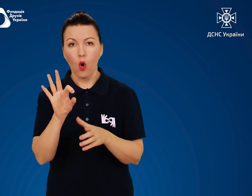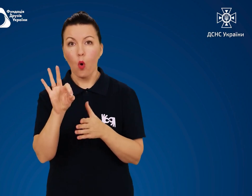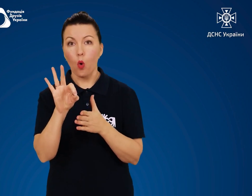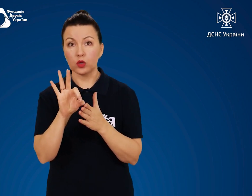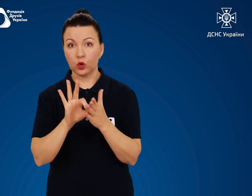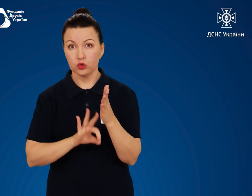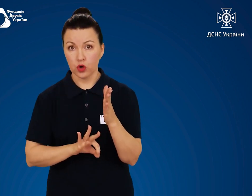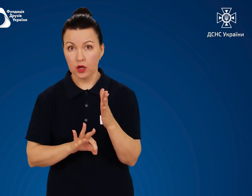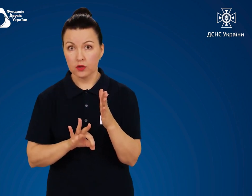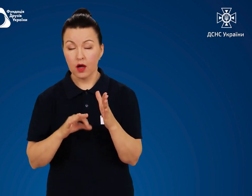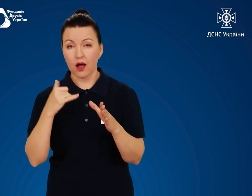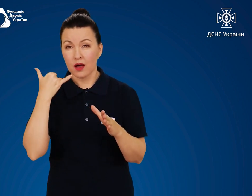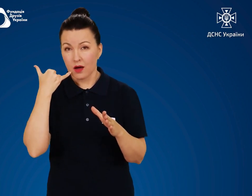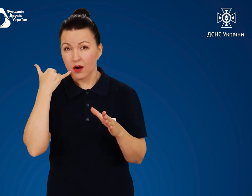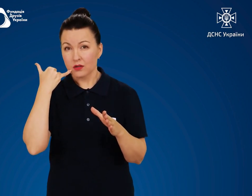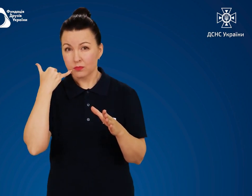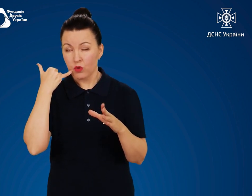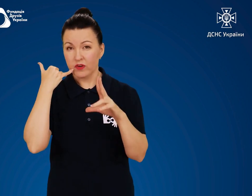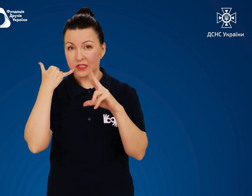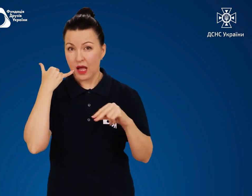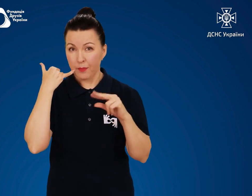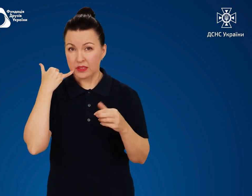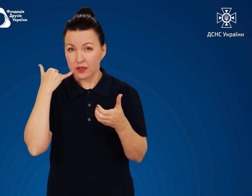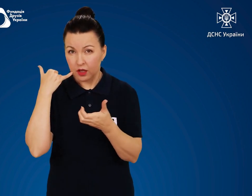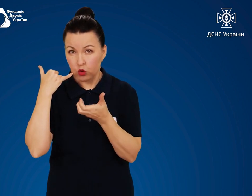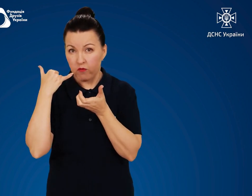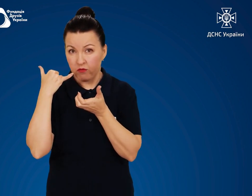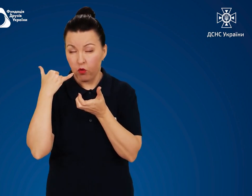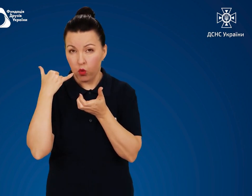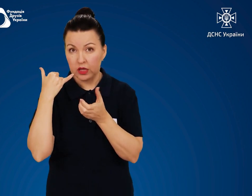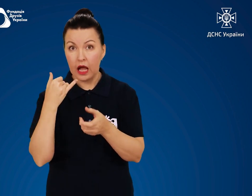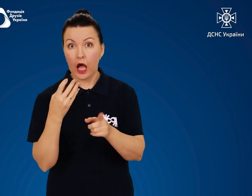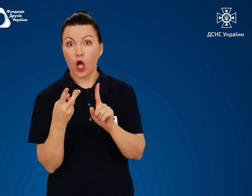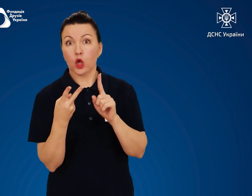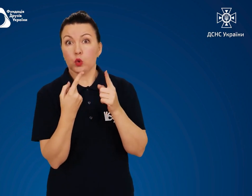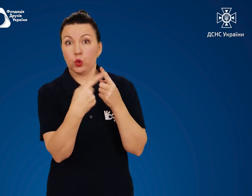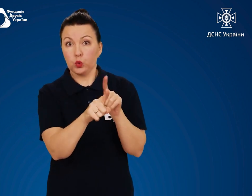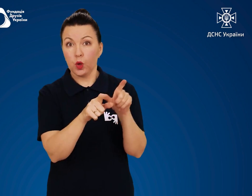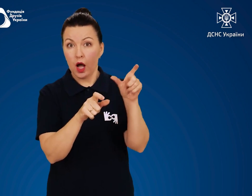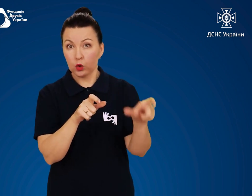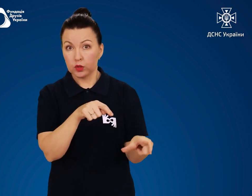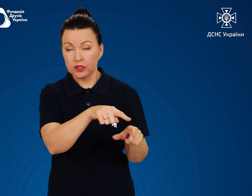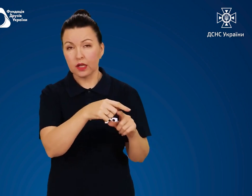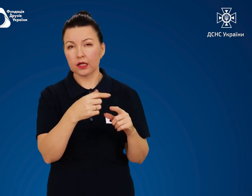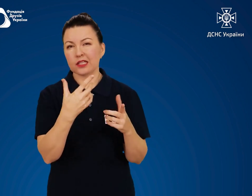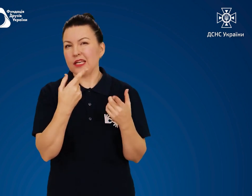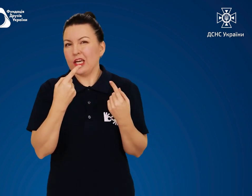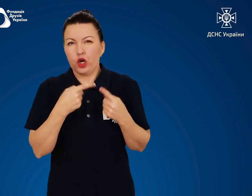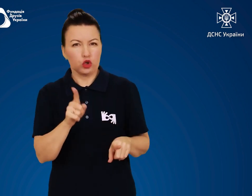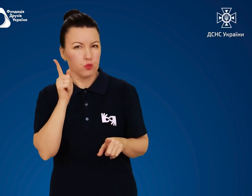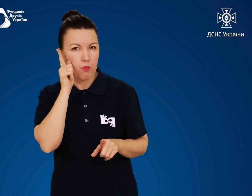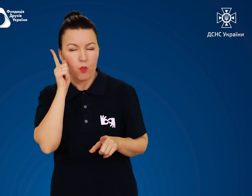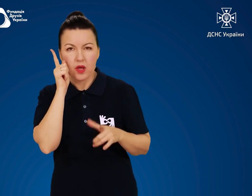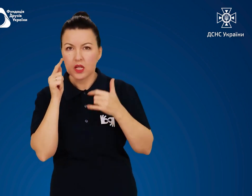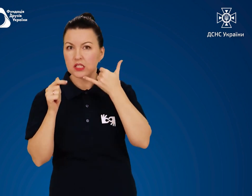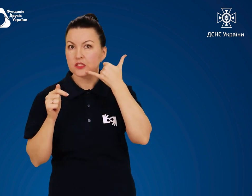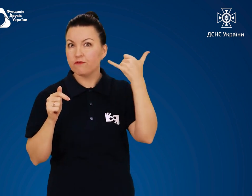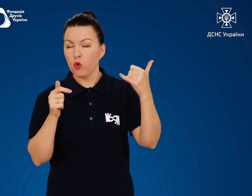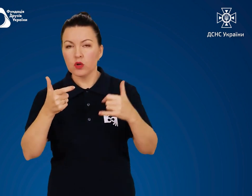Одночасно з розмовою і записом на диктофон друга людина дзвонить з іншого телефону на